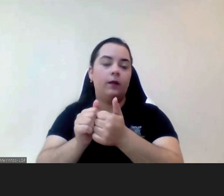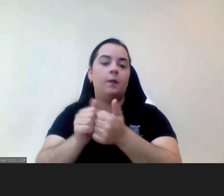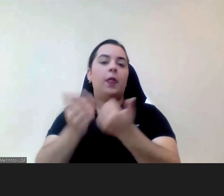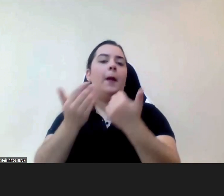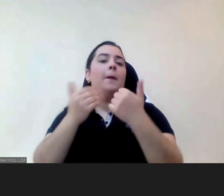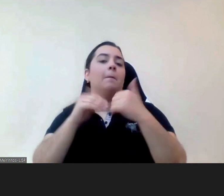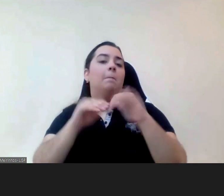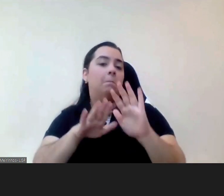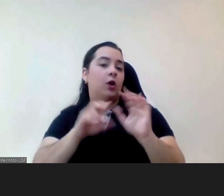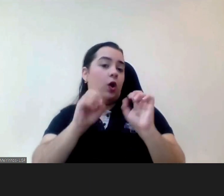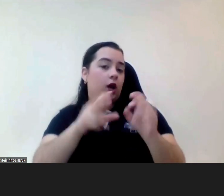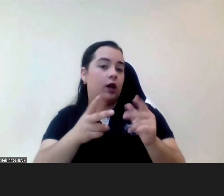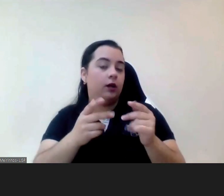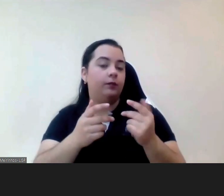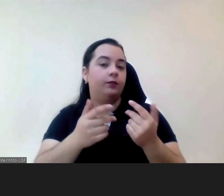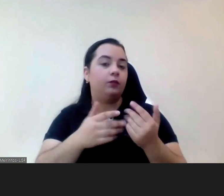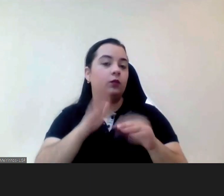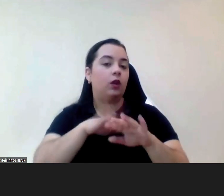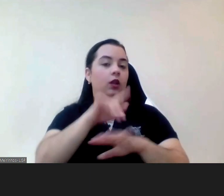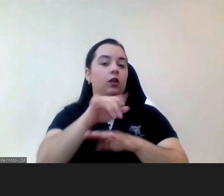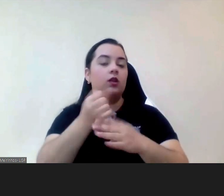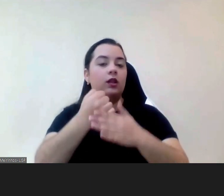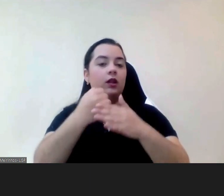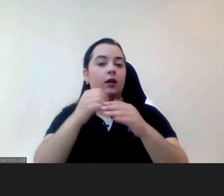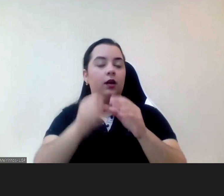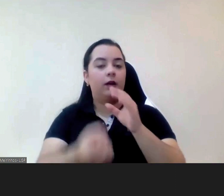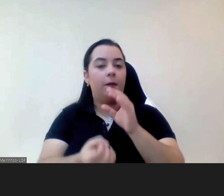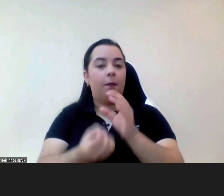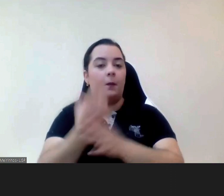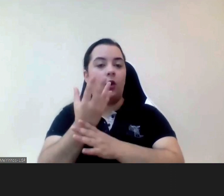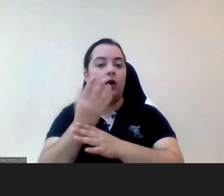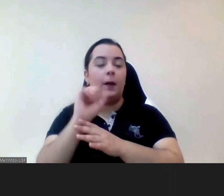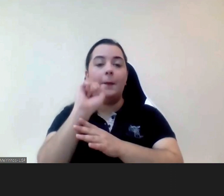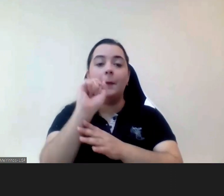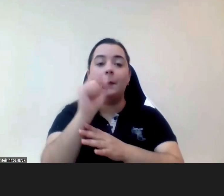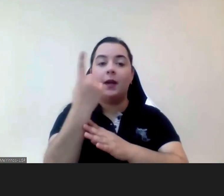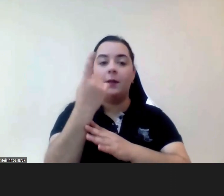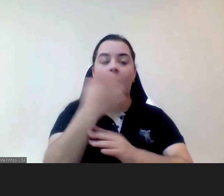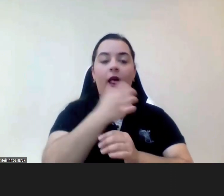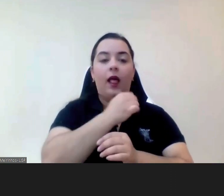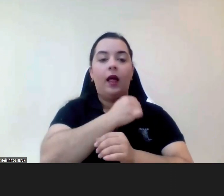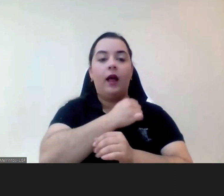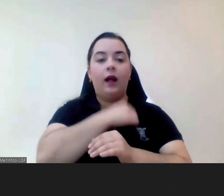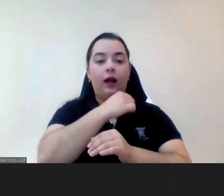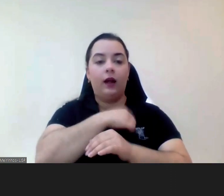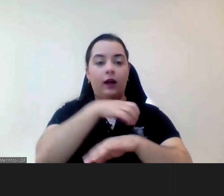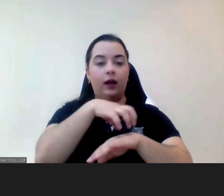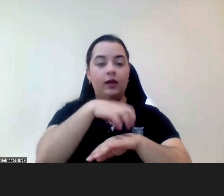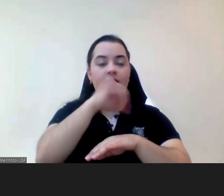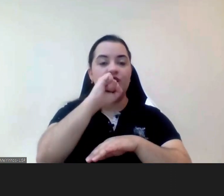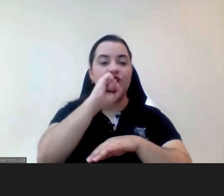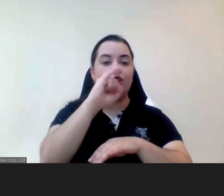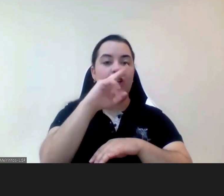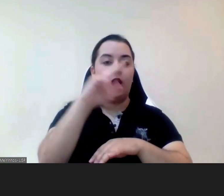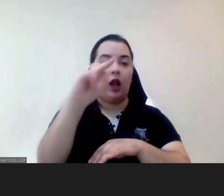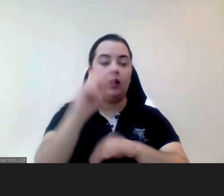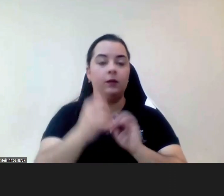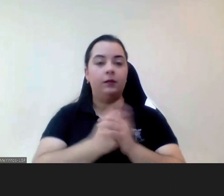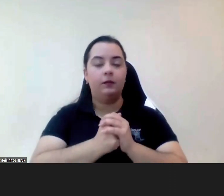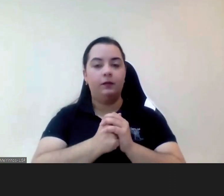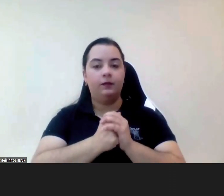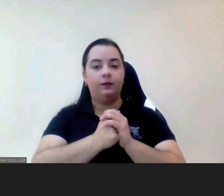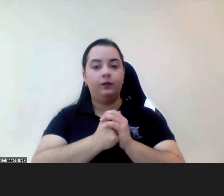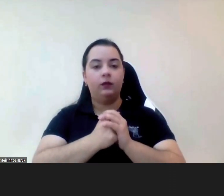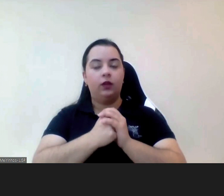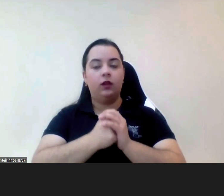a nossa a primeira residência na comunidade da Gira começámos assim a dar os primeiros passos na